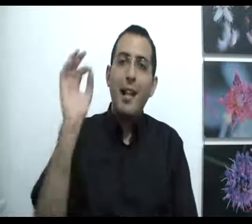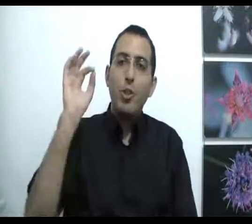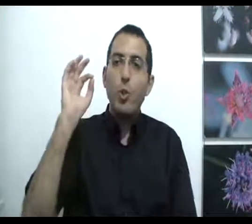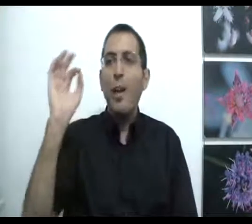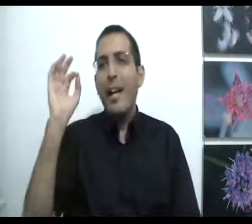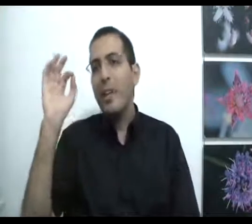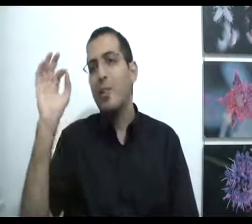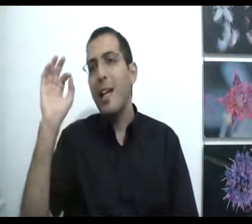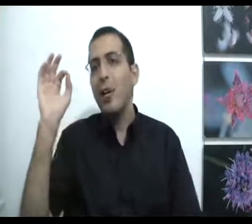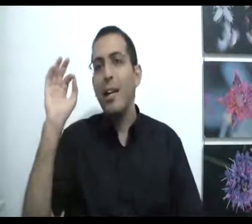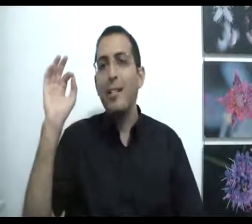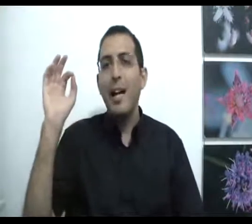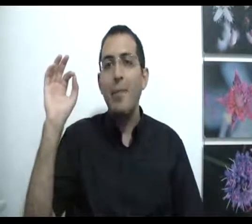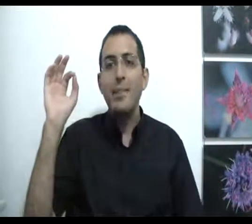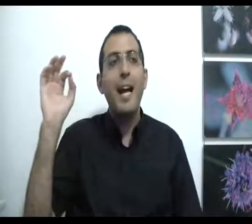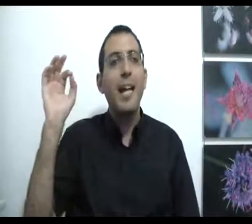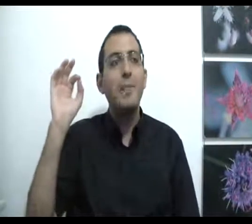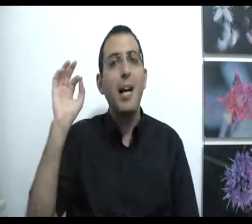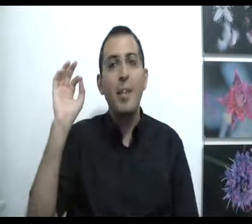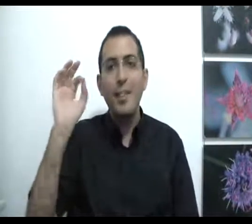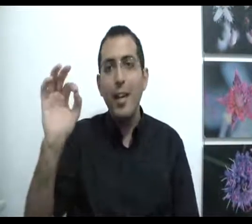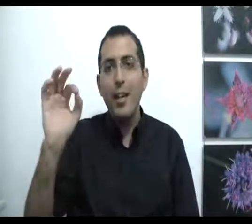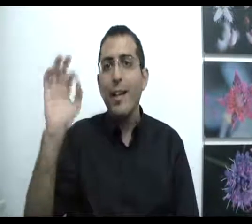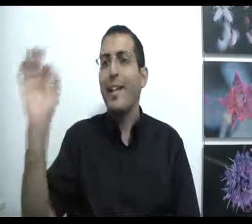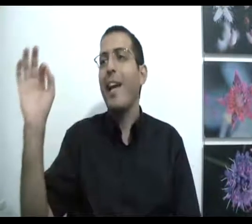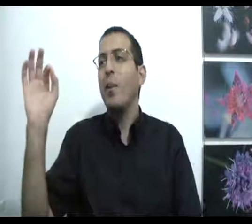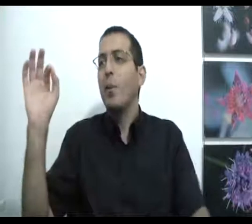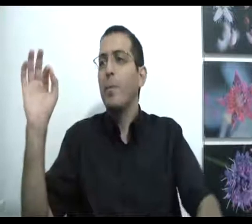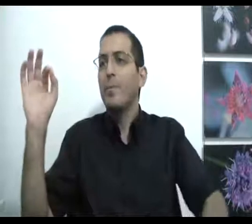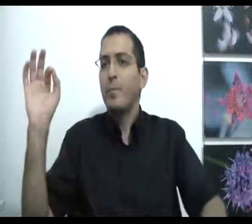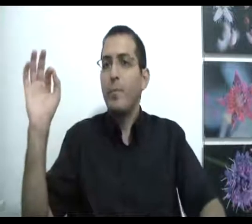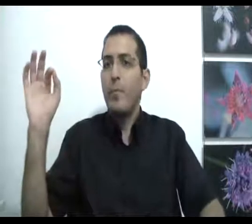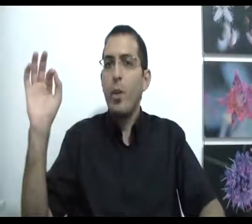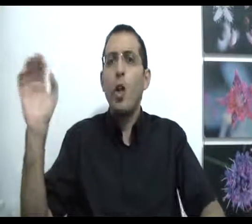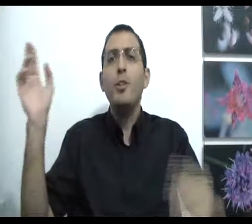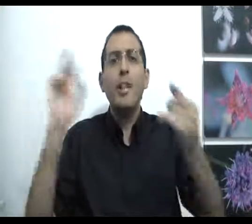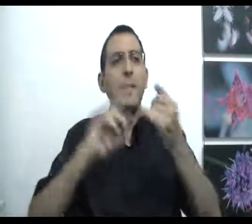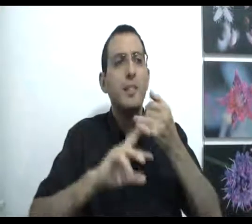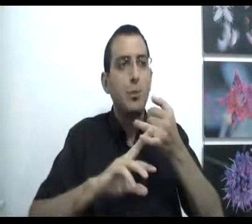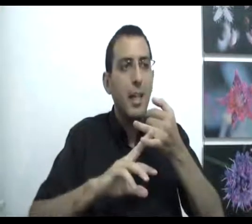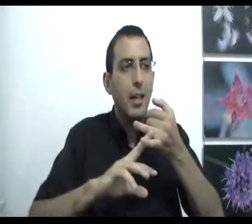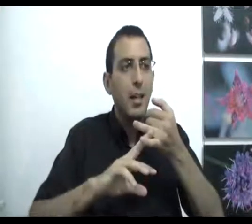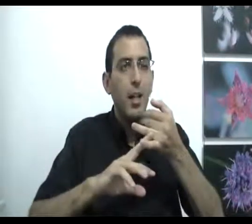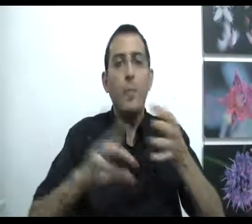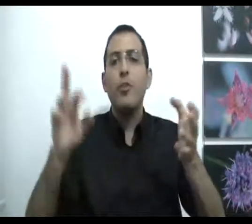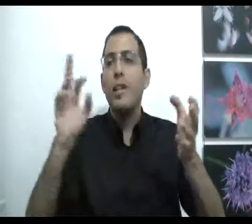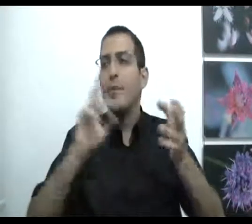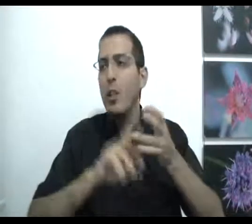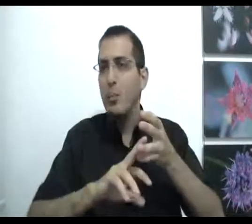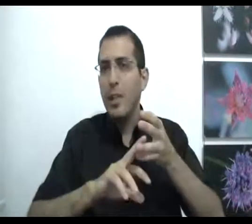והשיקול האחיד שצריך להיות לאדם זה האם זה אמיתי כן או לא לא משנה לי אם זה מוזר לא משנה לי אם זה לא מוזר